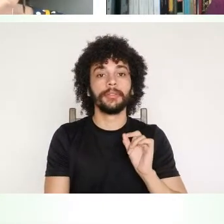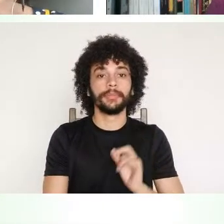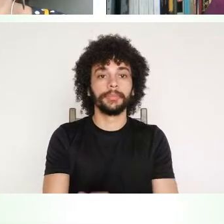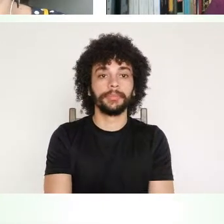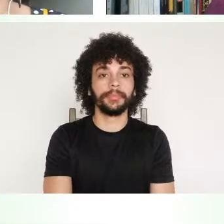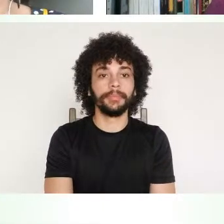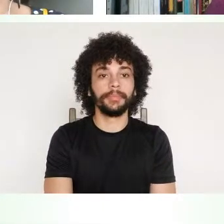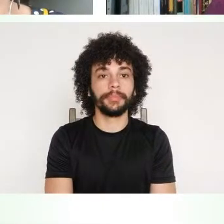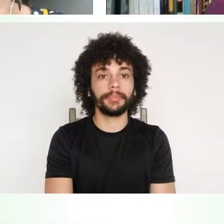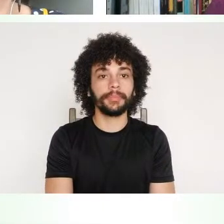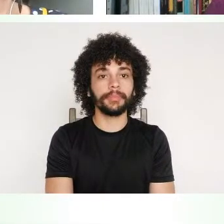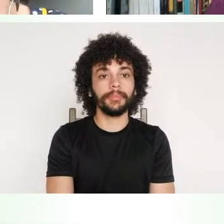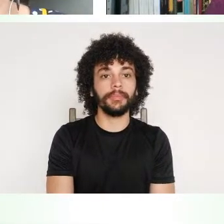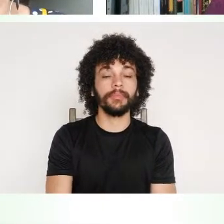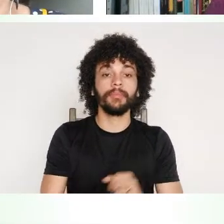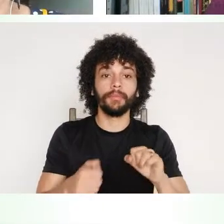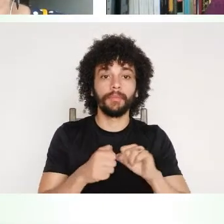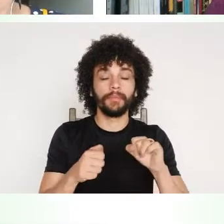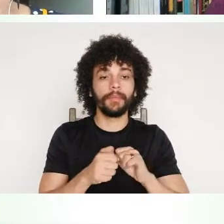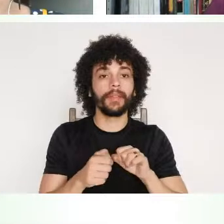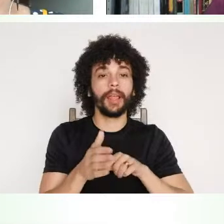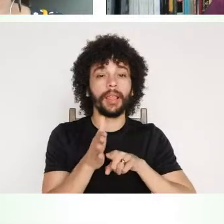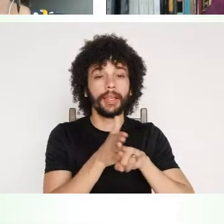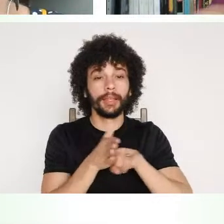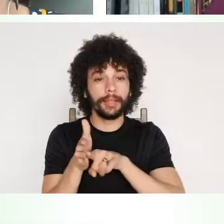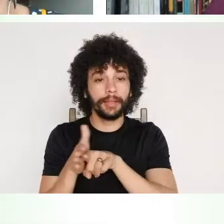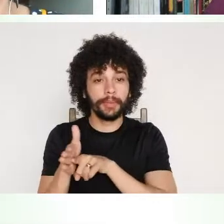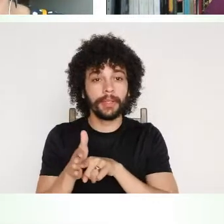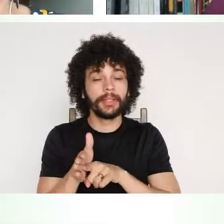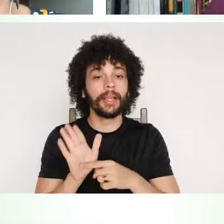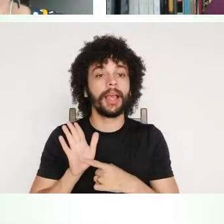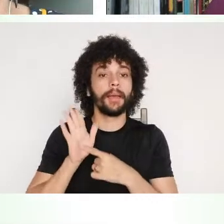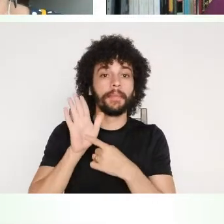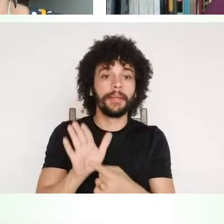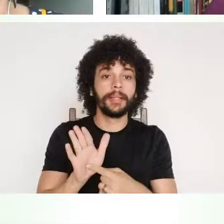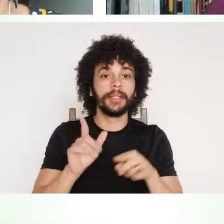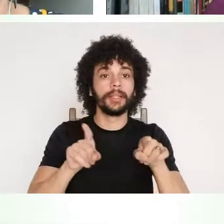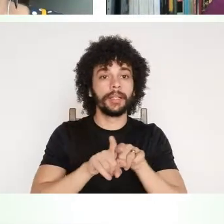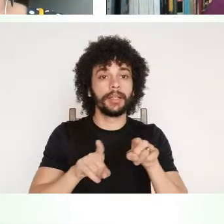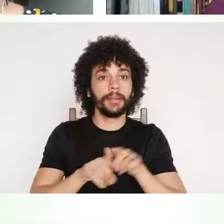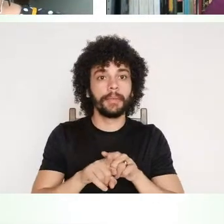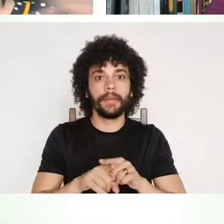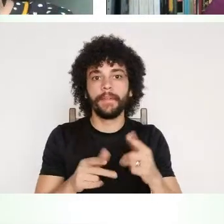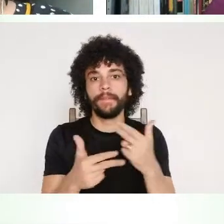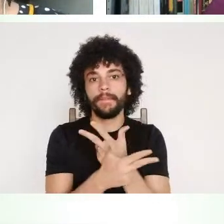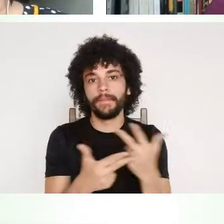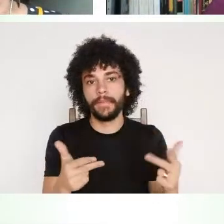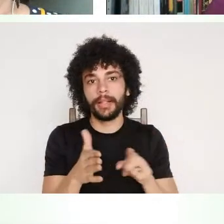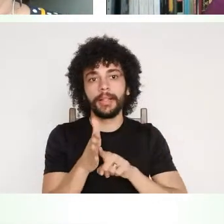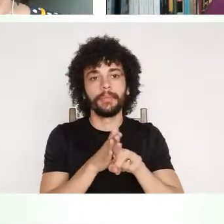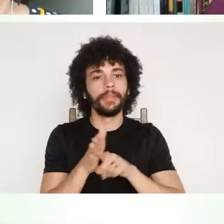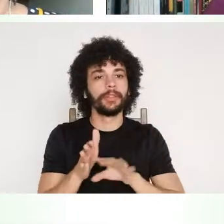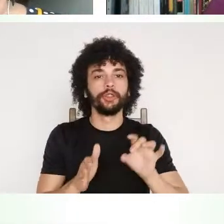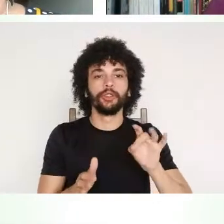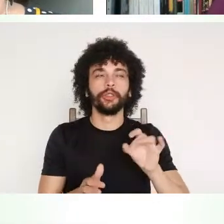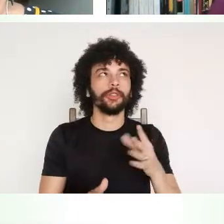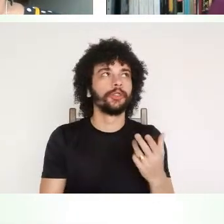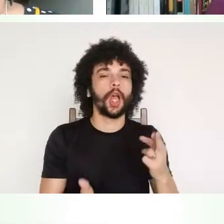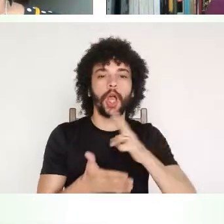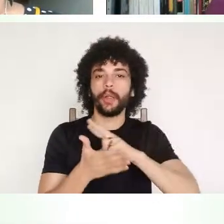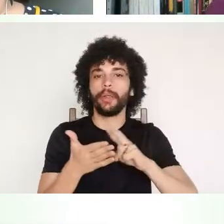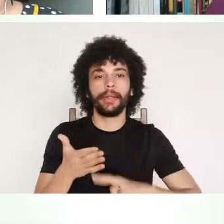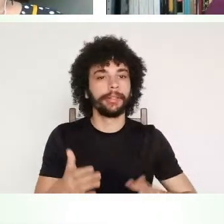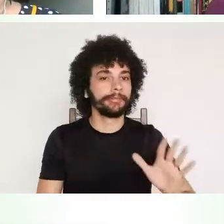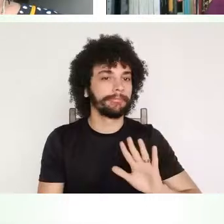fazer com que os pesquisadores apresentem o resultado das suas pesquisas, não só nos relatórios,